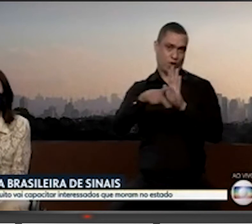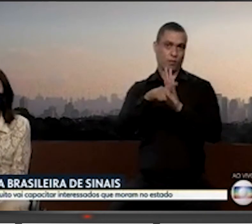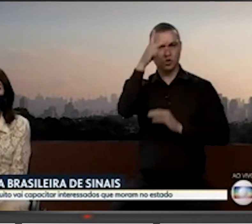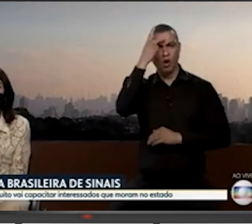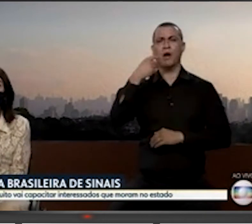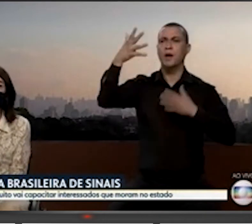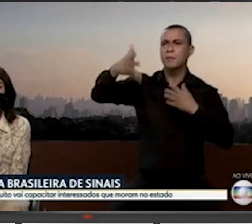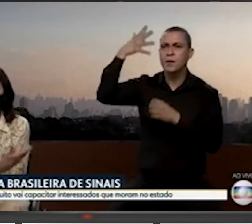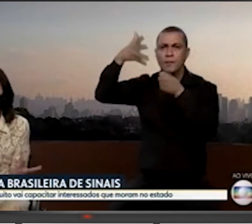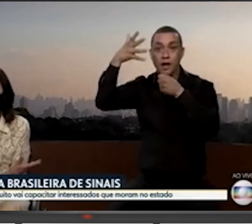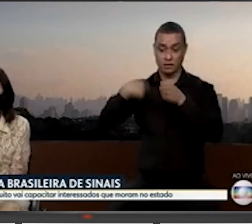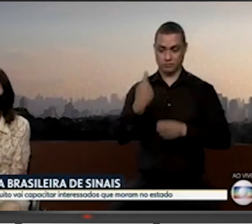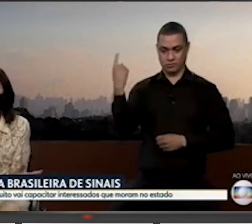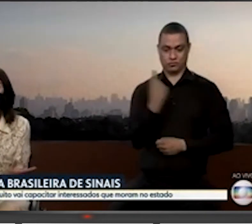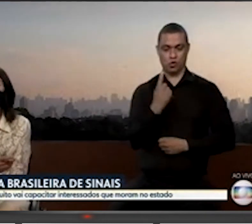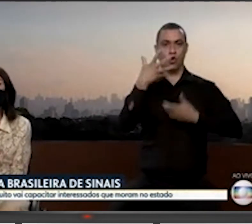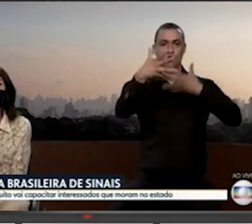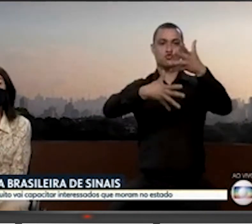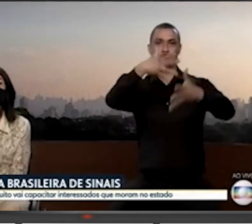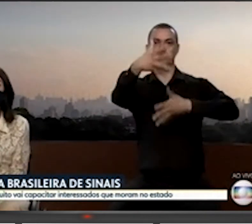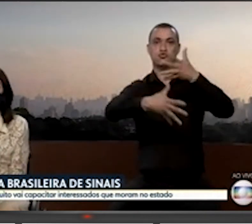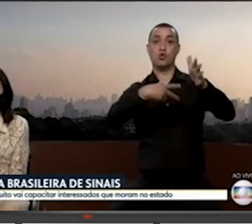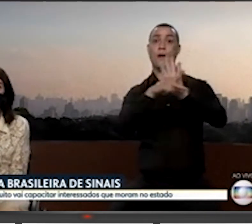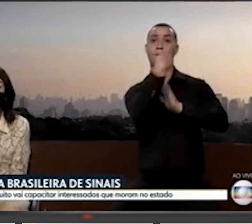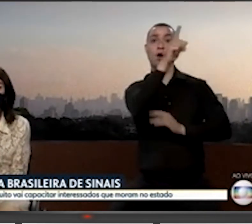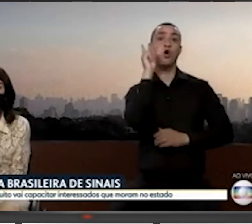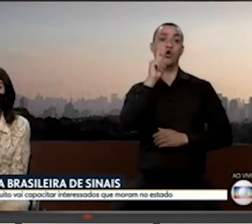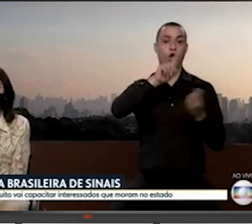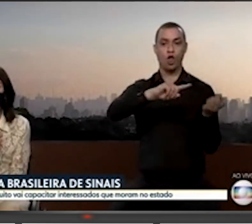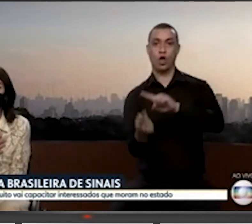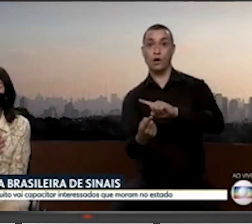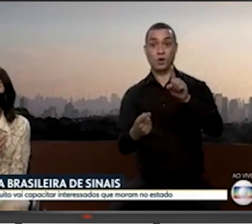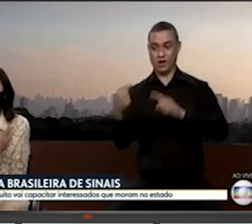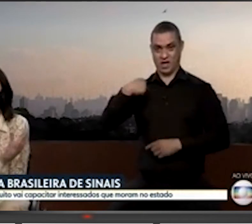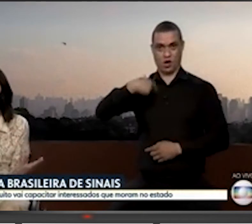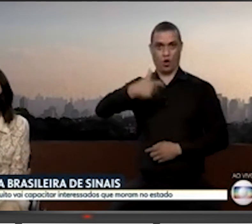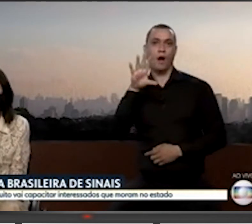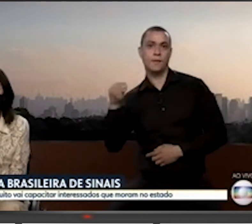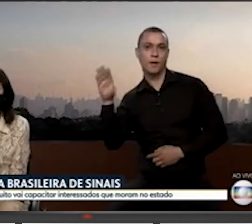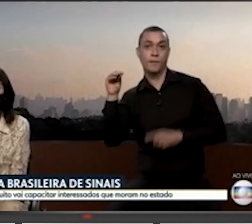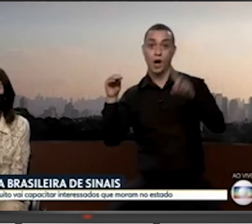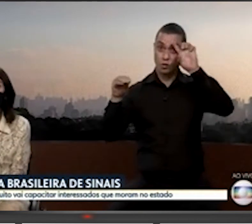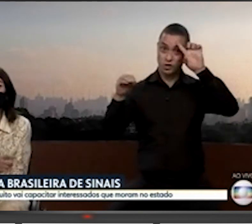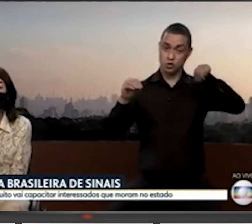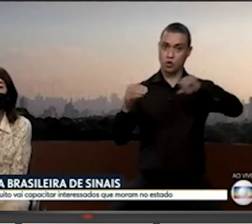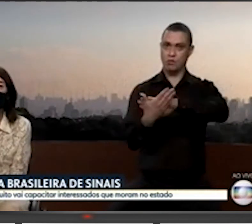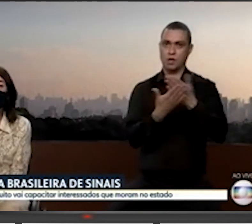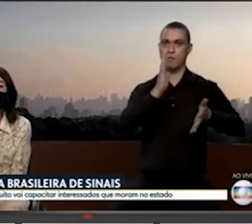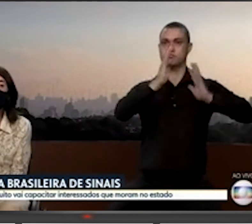falam em sinais de Libras, e depois é traduzido. Ao contrário, eu estou falando aqui, o Edilson está traduzindo. Lá ontem, a pessoa